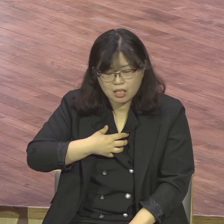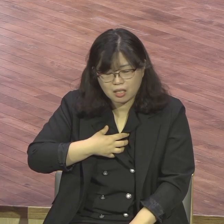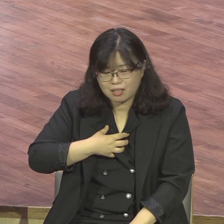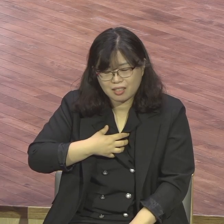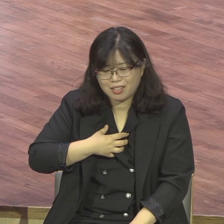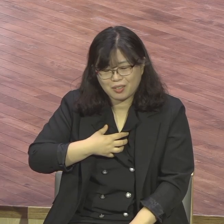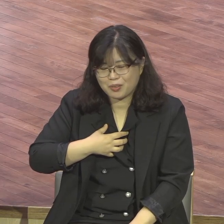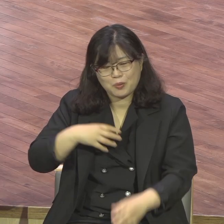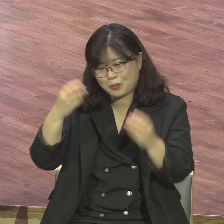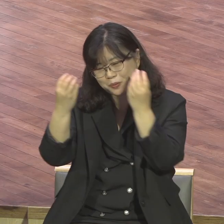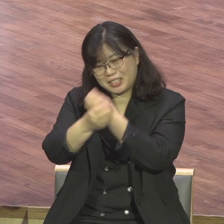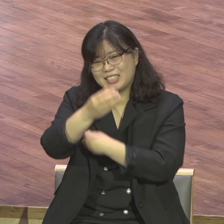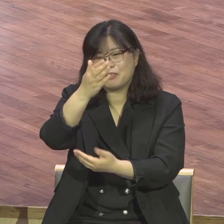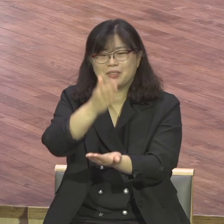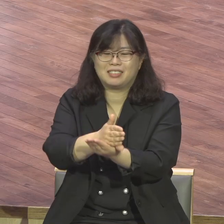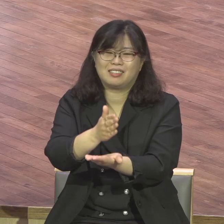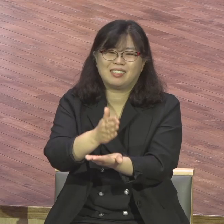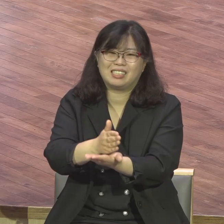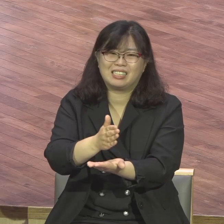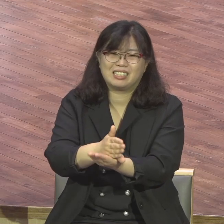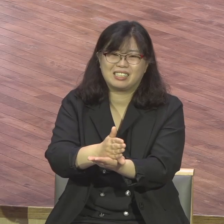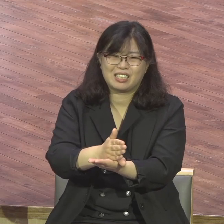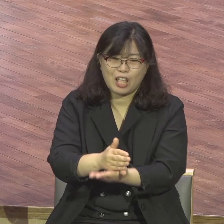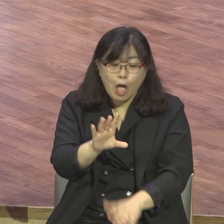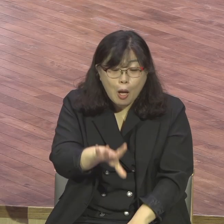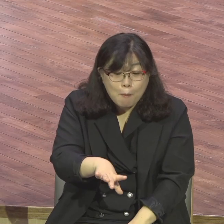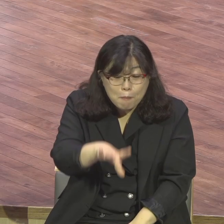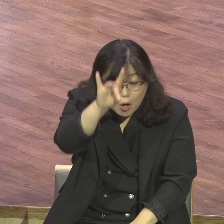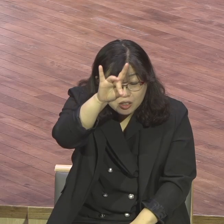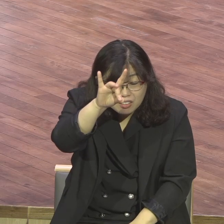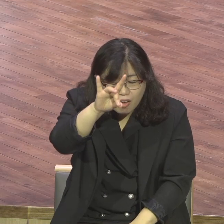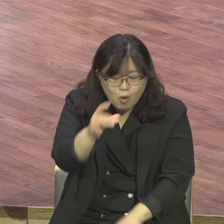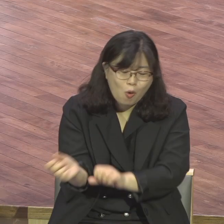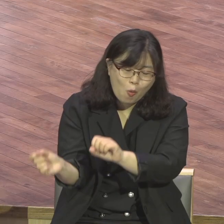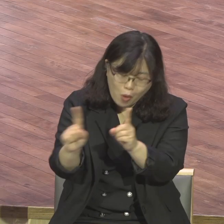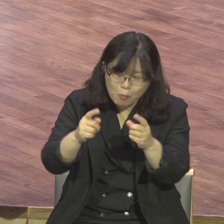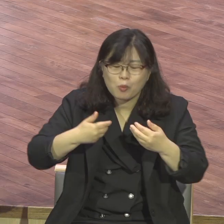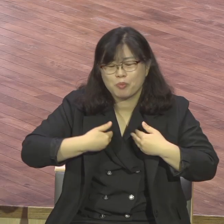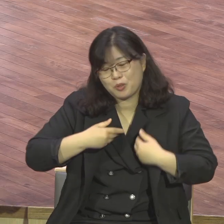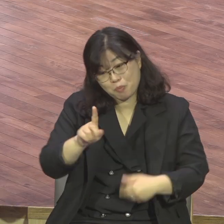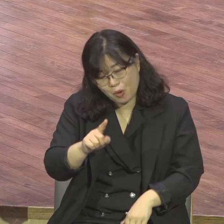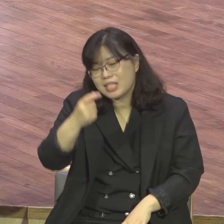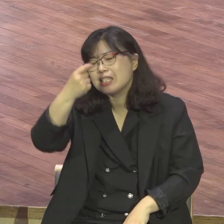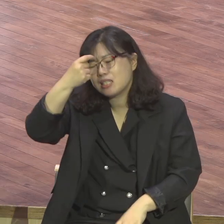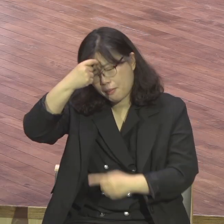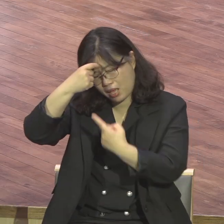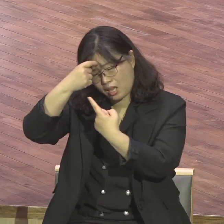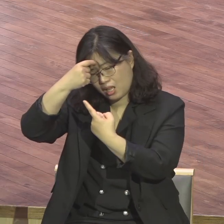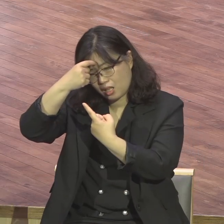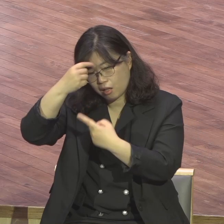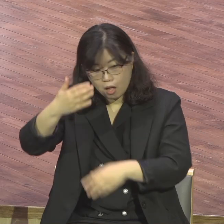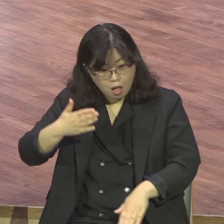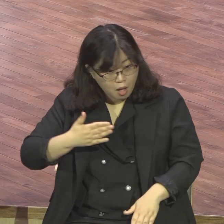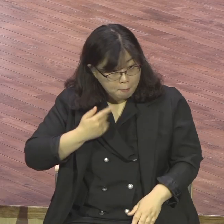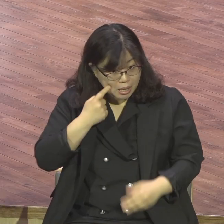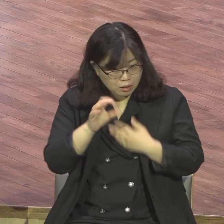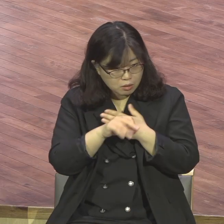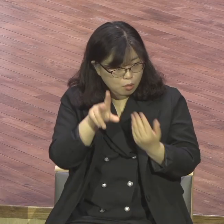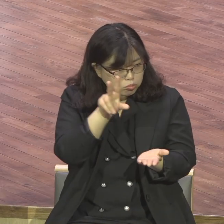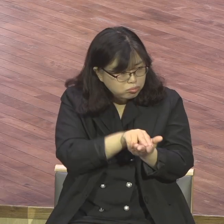아 내가 예배에 실패해서 그랬구나 영적 예배를 오늘부터